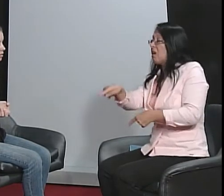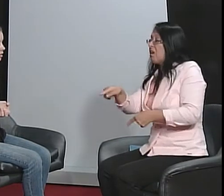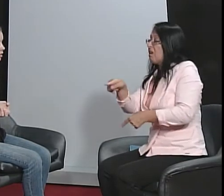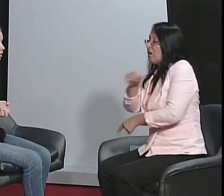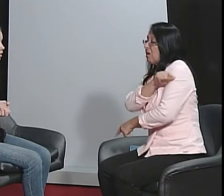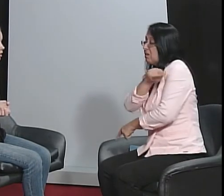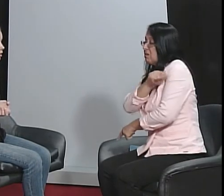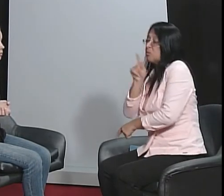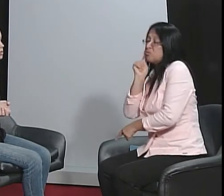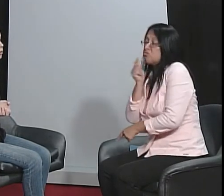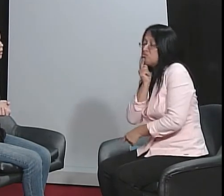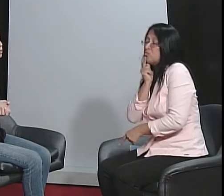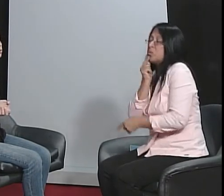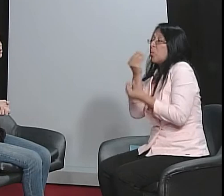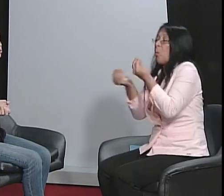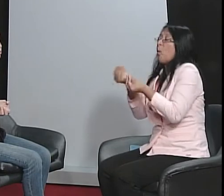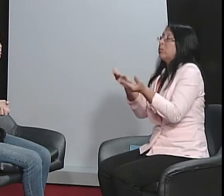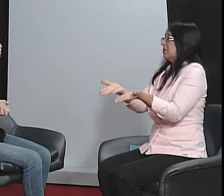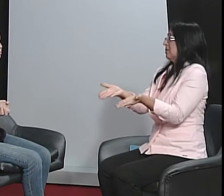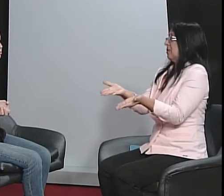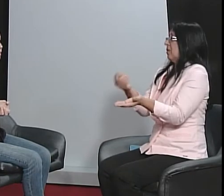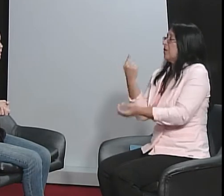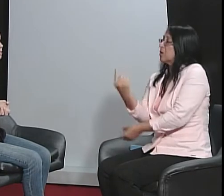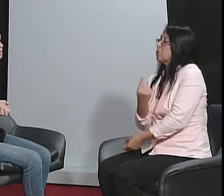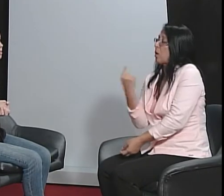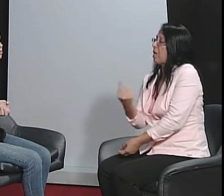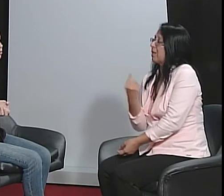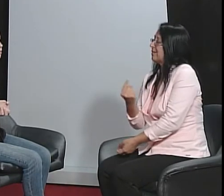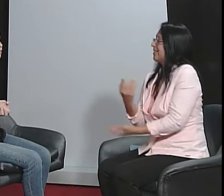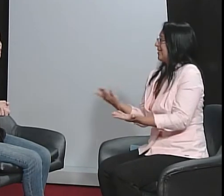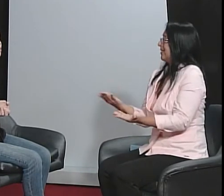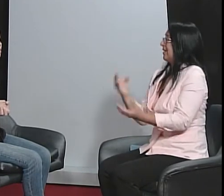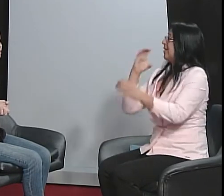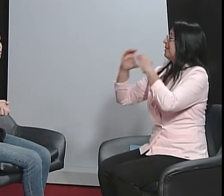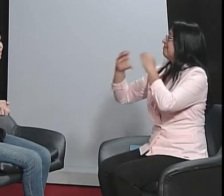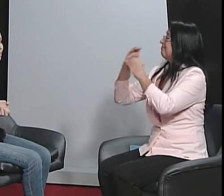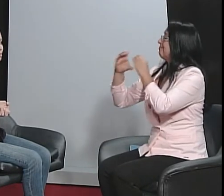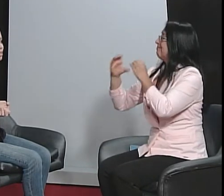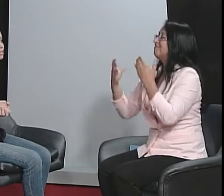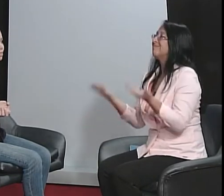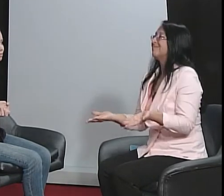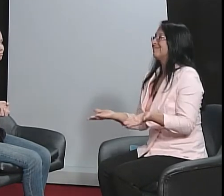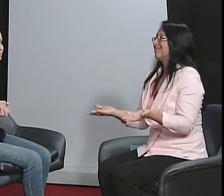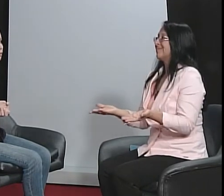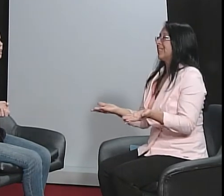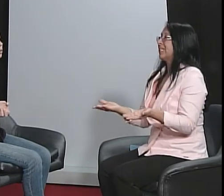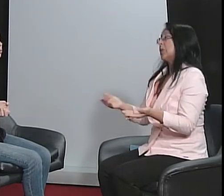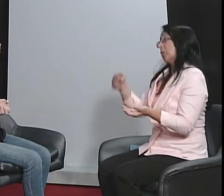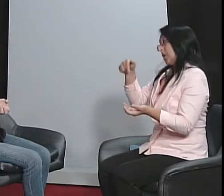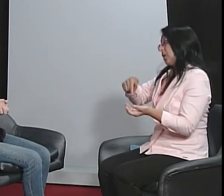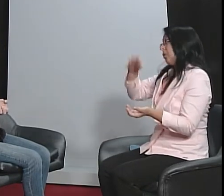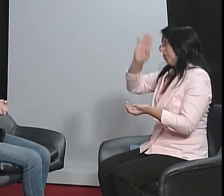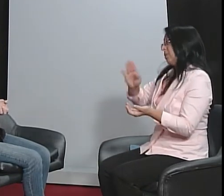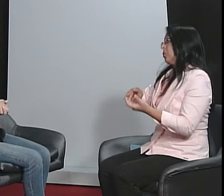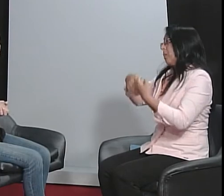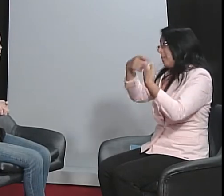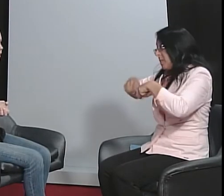mas tu olha o aluno surdo, a criancinha surda, vai ficar isolada, sozinha. Não vai ter comunicação com os coleguinhas, né?